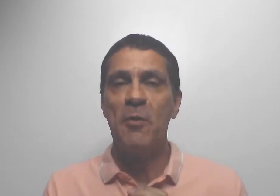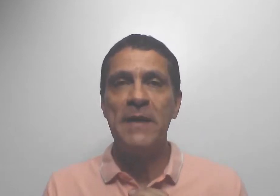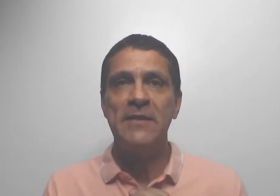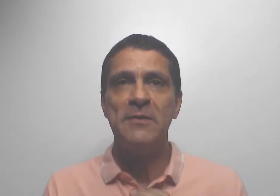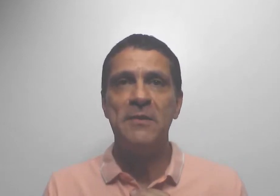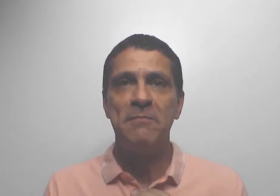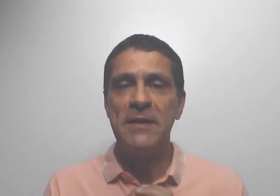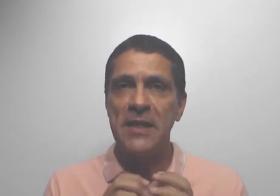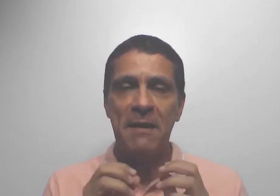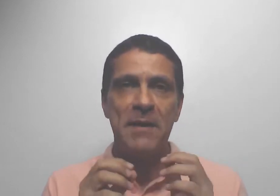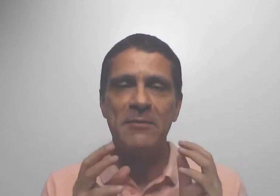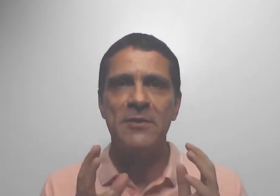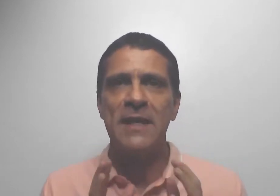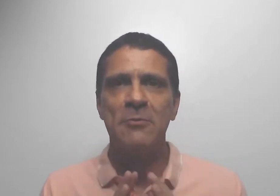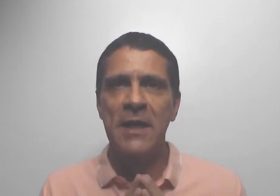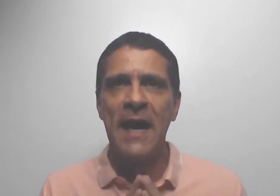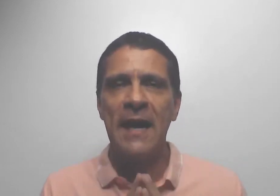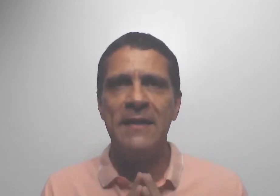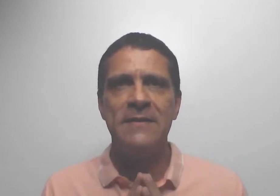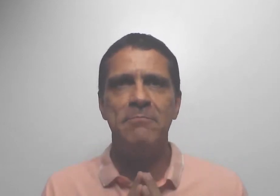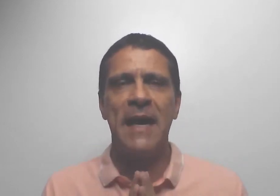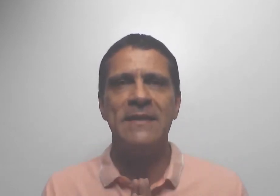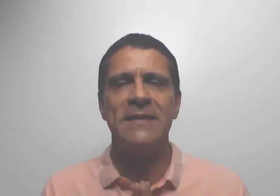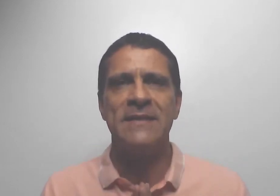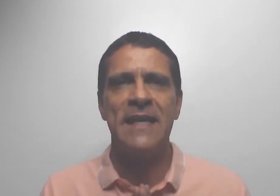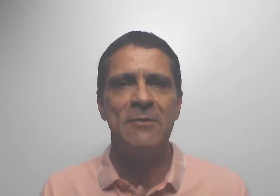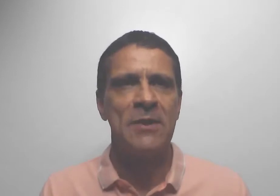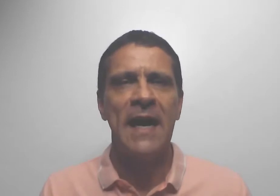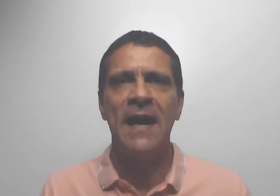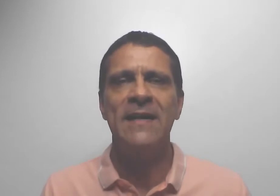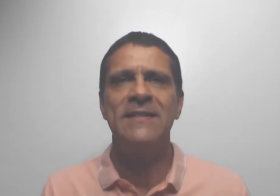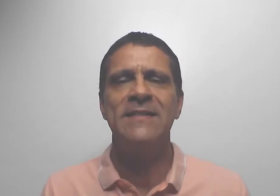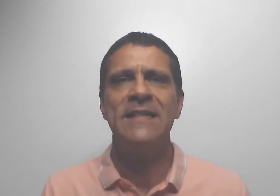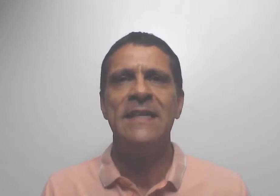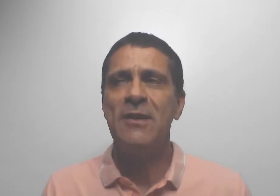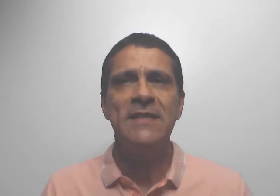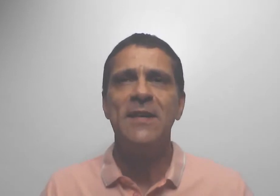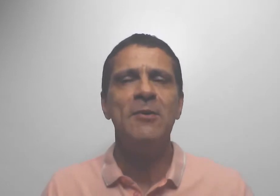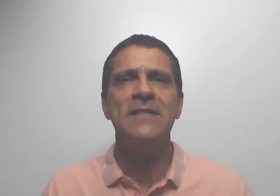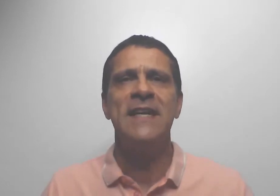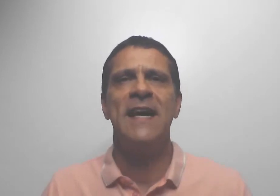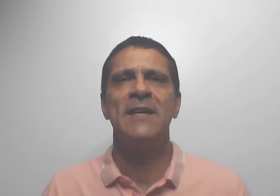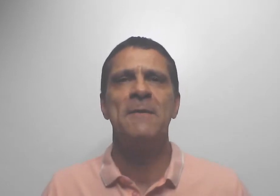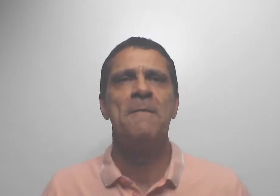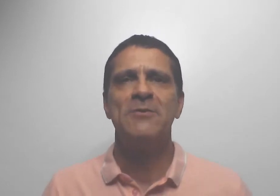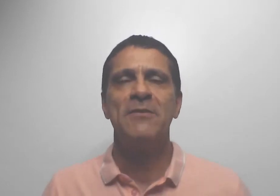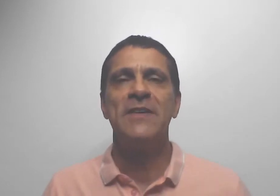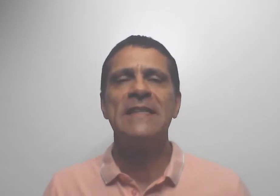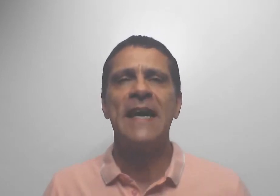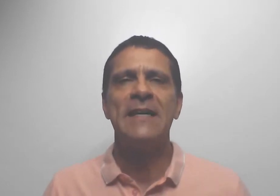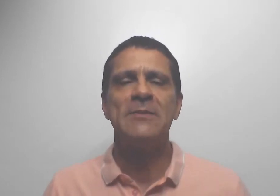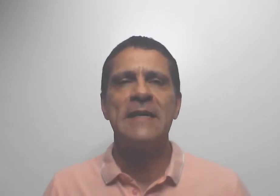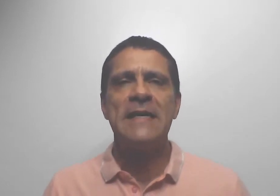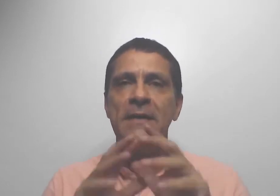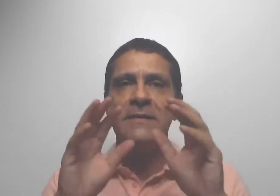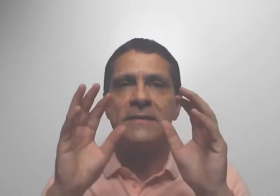normalmente medicamentos naturais, práticas naturais. E isso é extraordinário, isso é fantástico. Mas